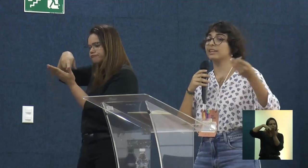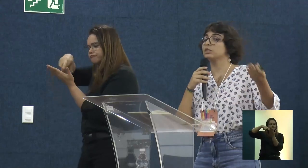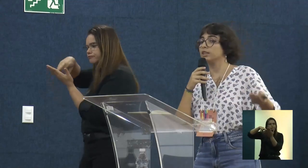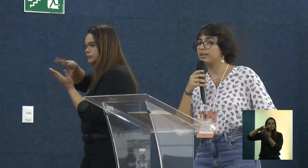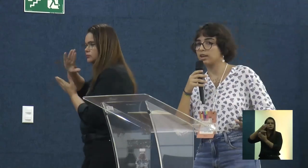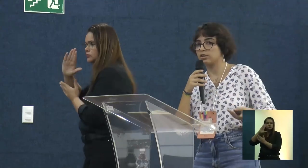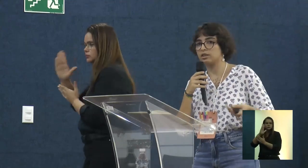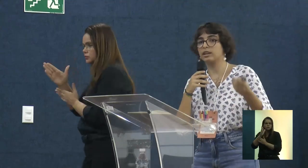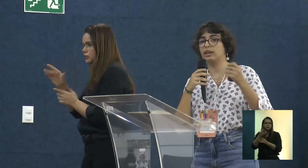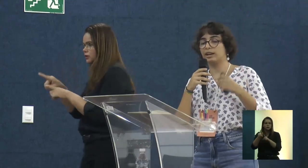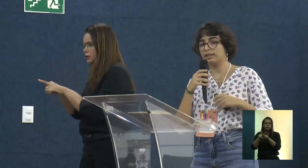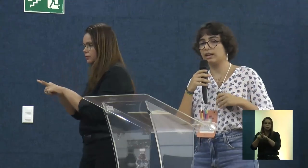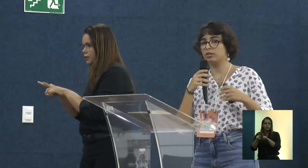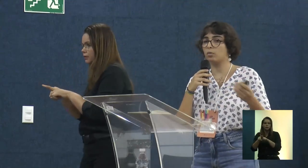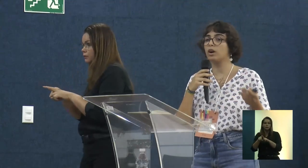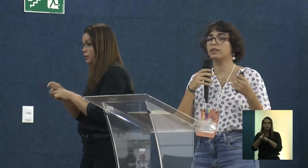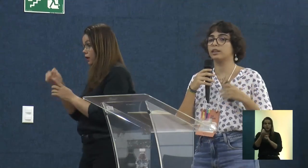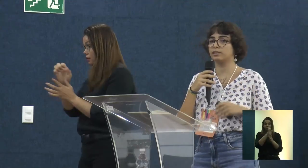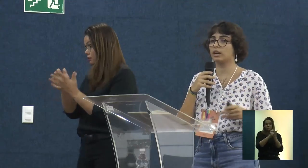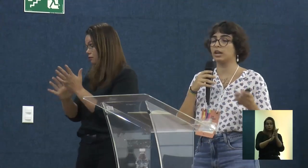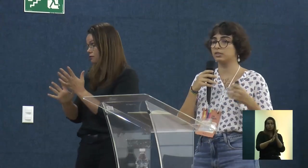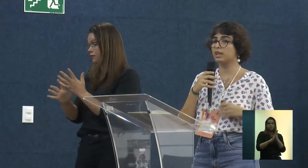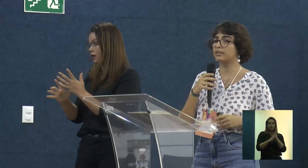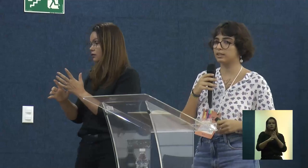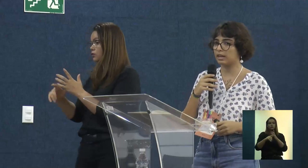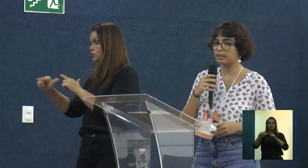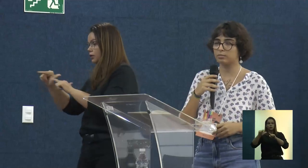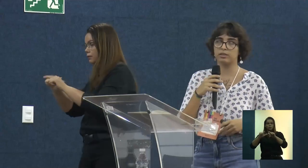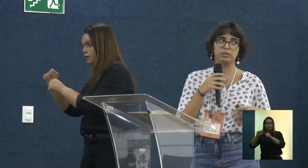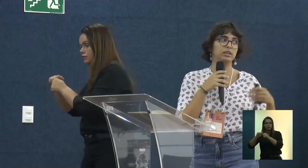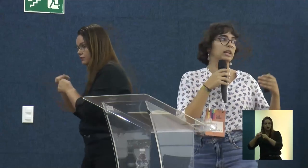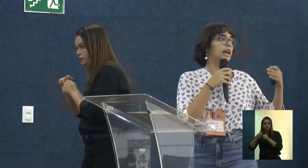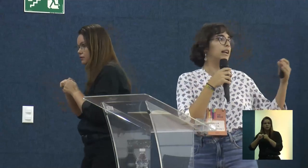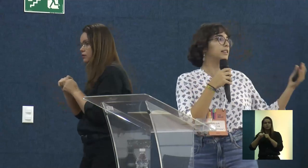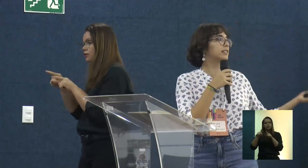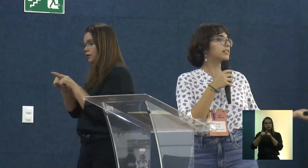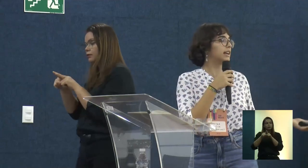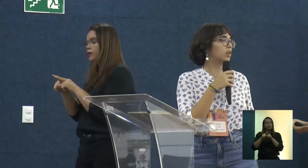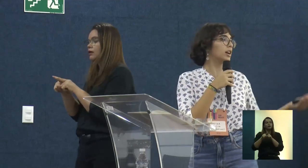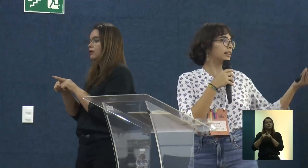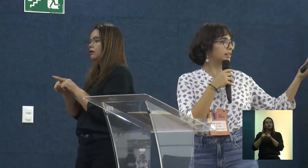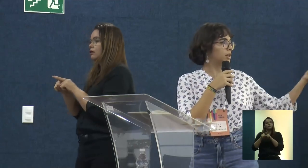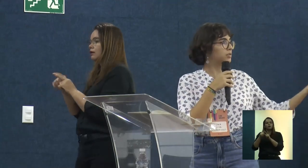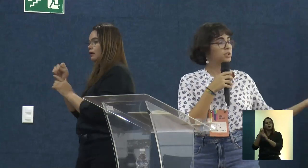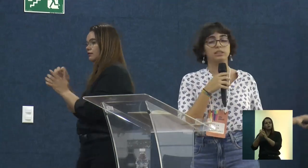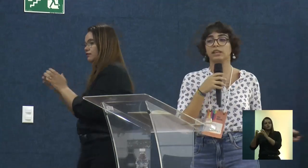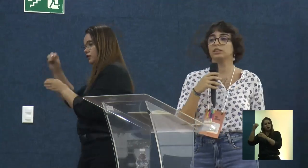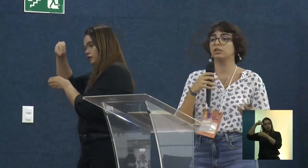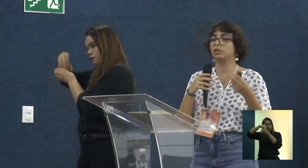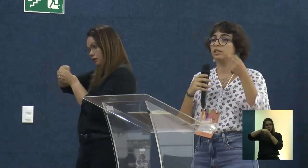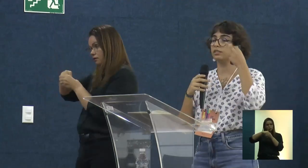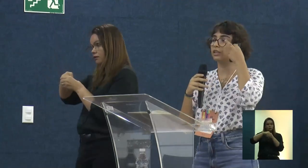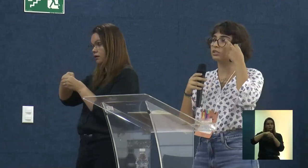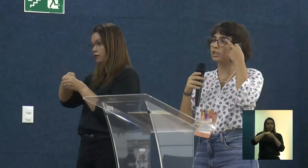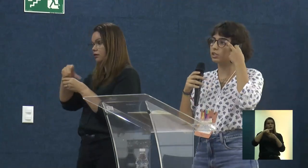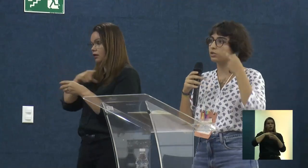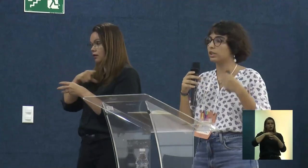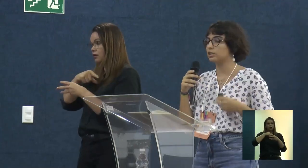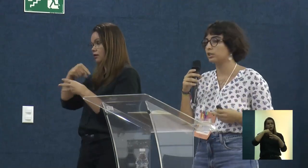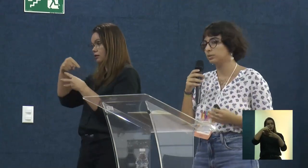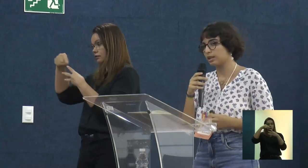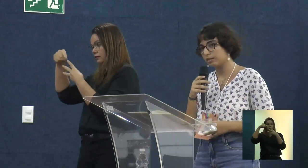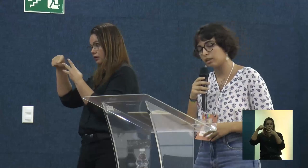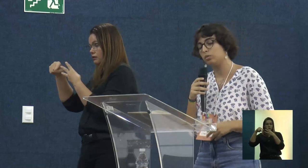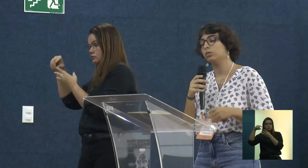para além das atividades que a gente exerce, uma organização e atividades internas mesmo. Essa organização é dividida em três diretorias. A gente tem